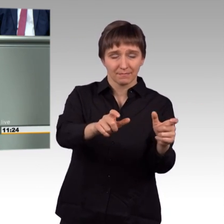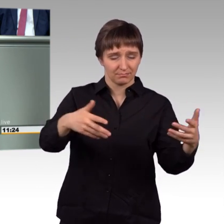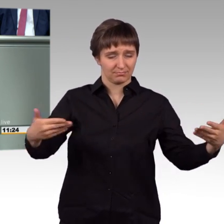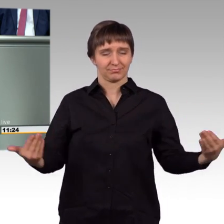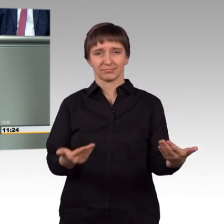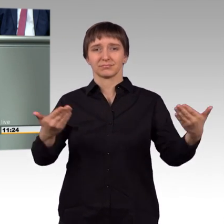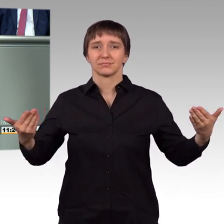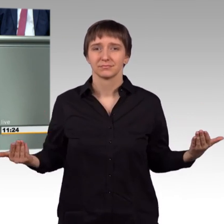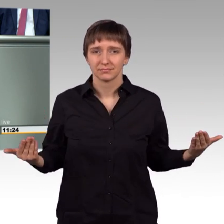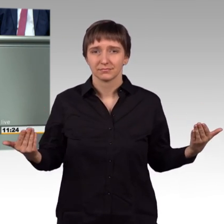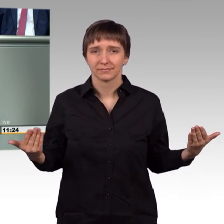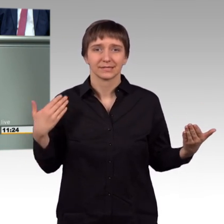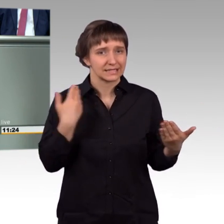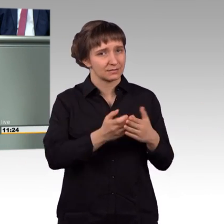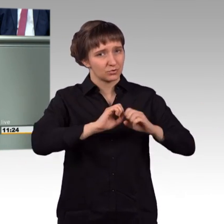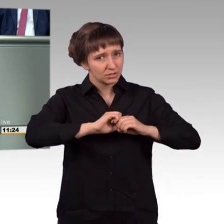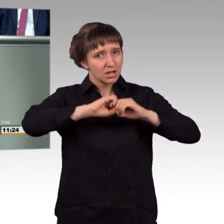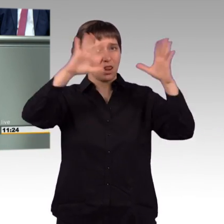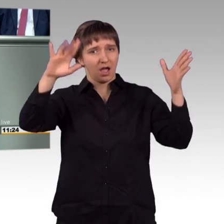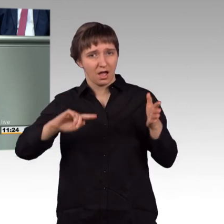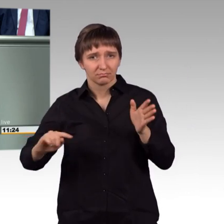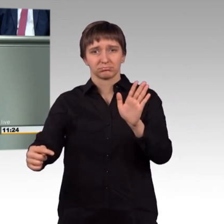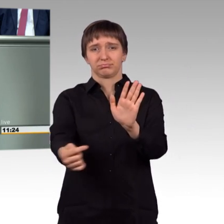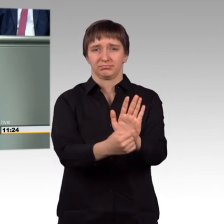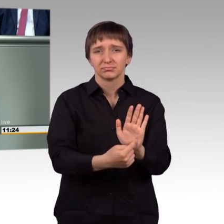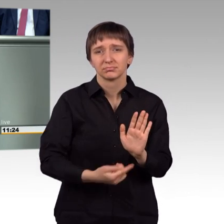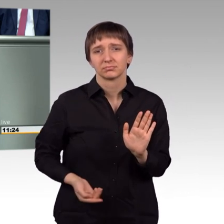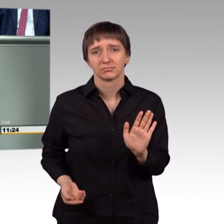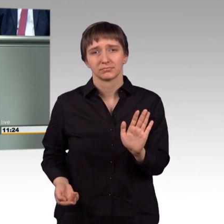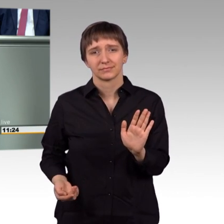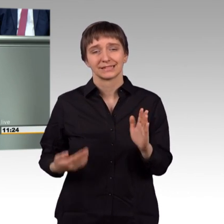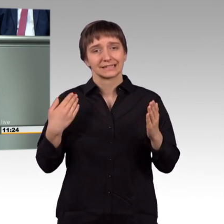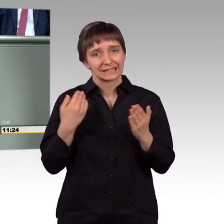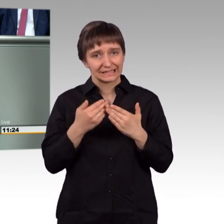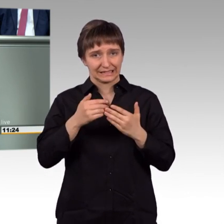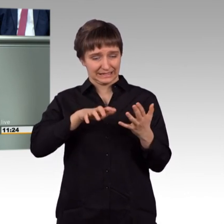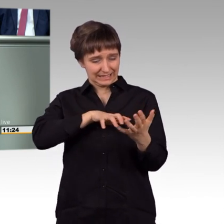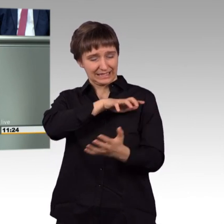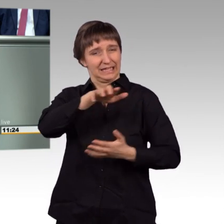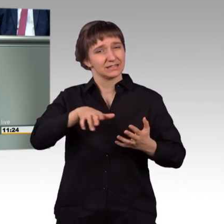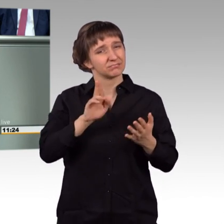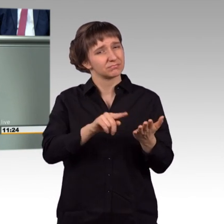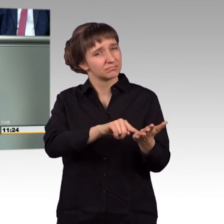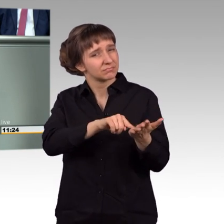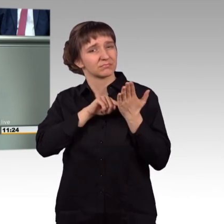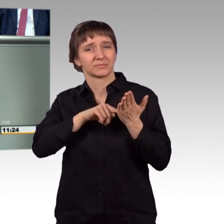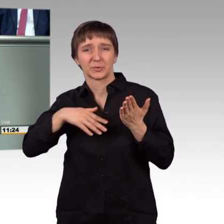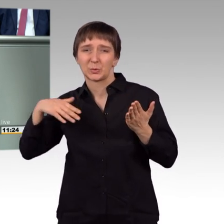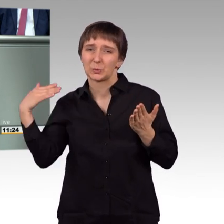einmal ganz klar und deutlich aussprechen. Und es zeigt sich in dieser Krise, wie fundamental sich der Blick der türkischen